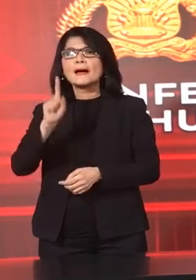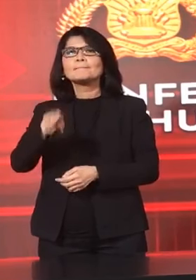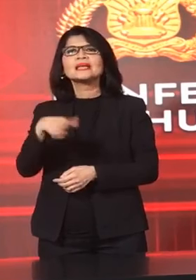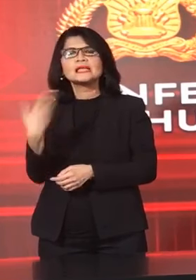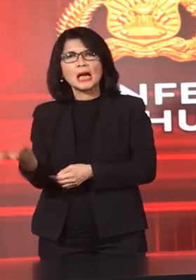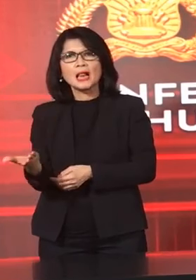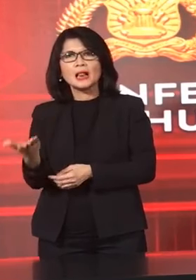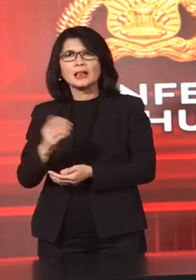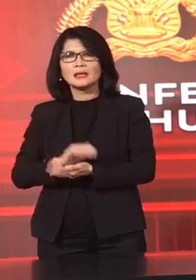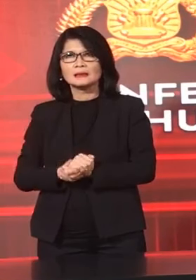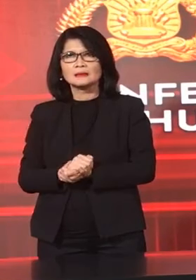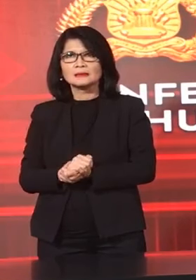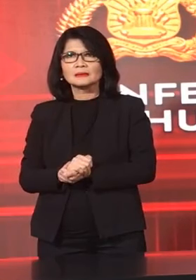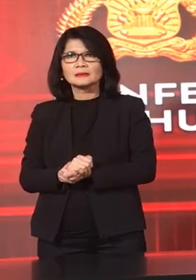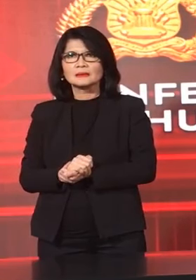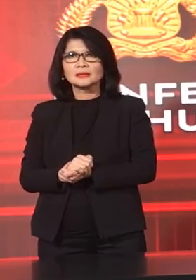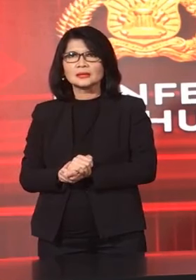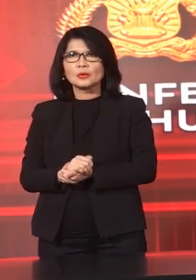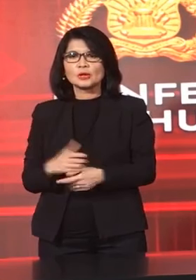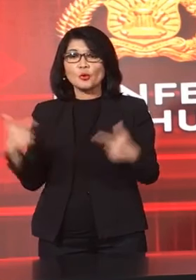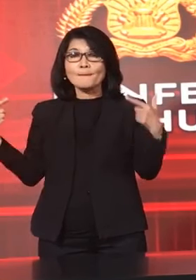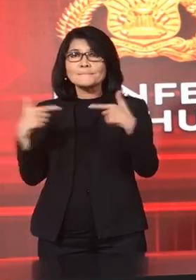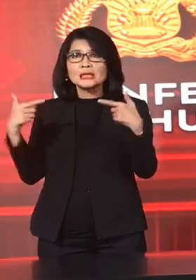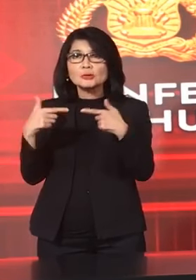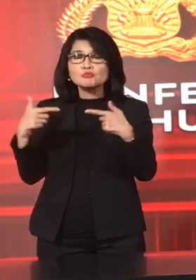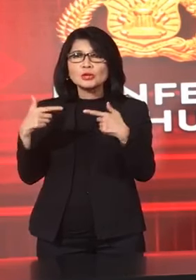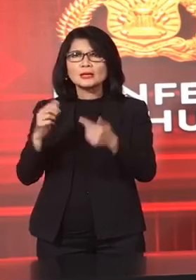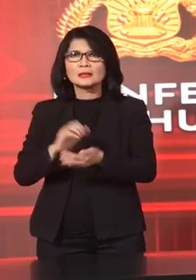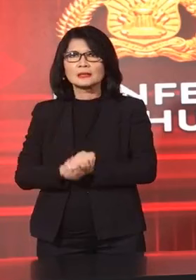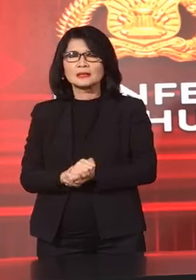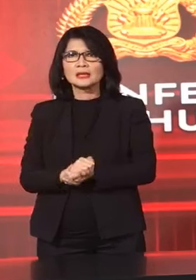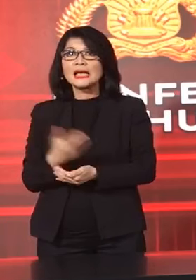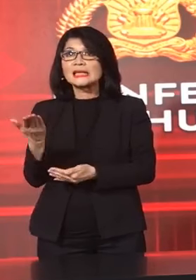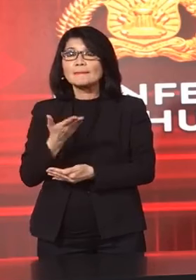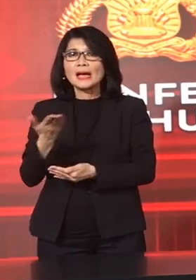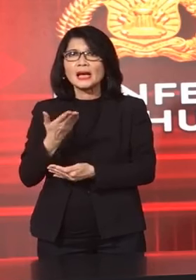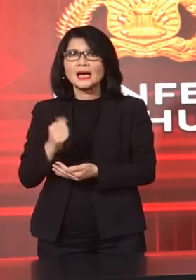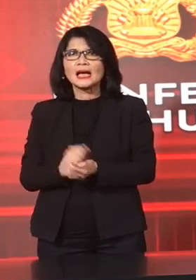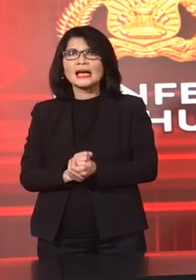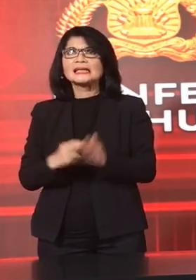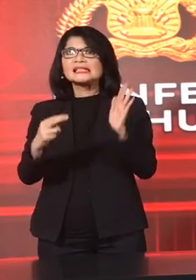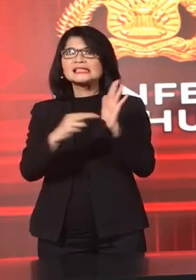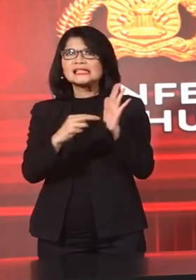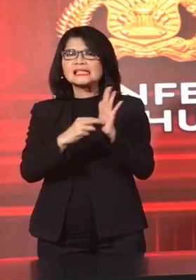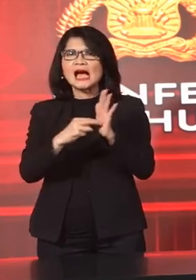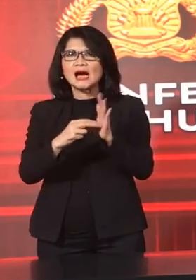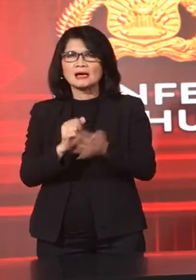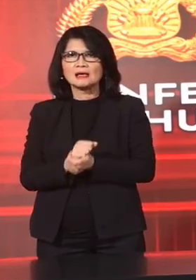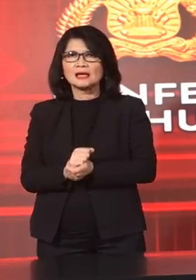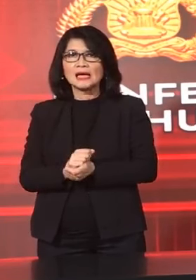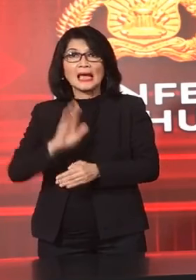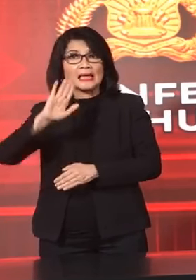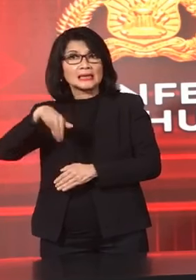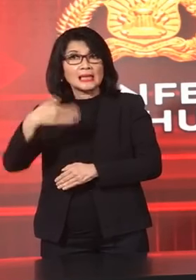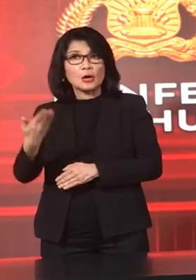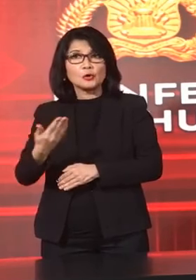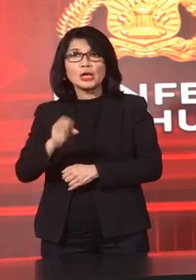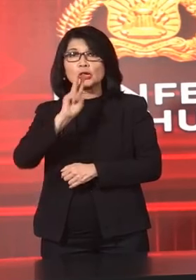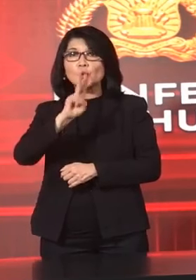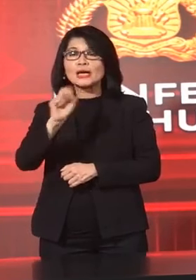Dalam Pertempuran Di Syria Di Tahun